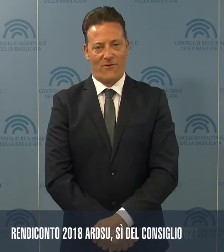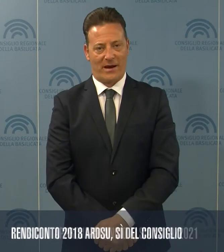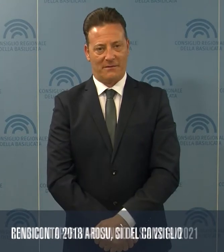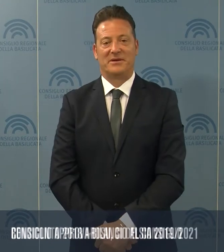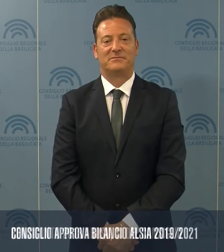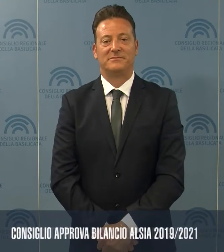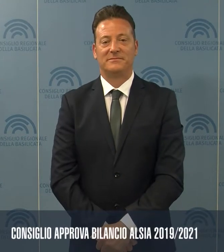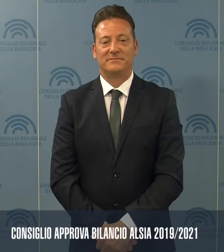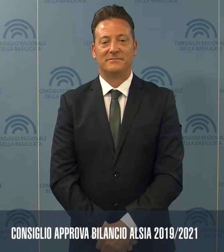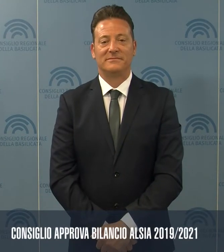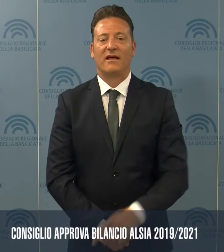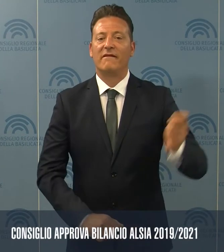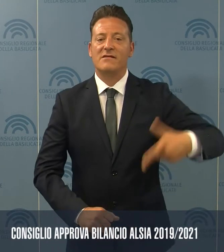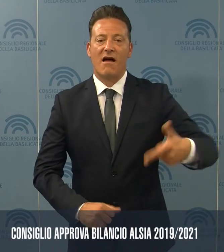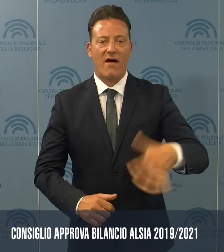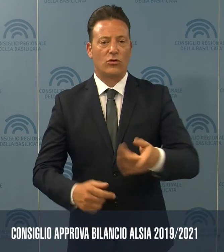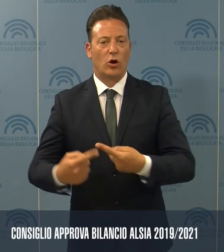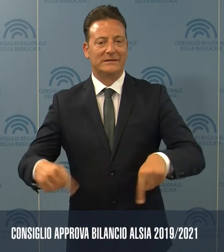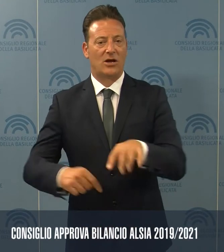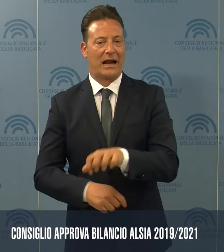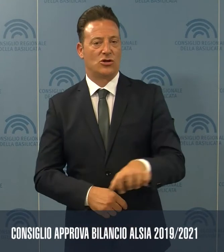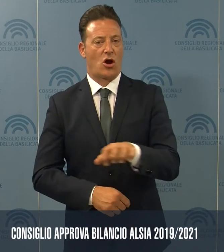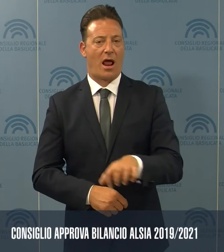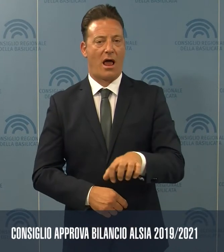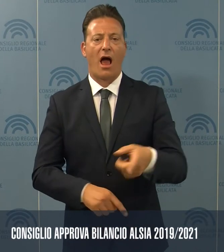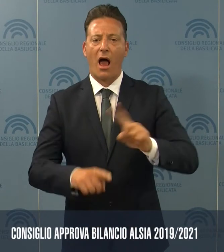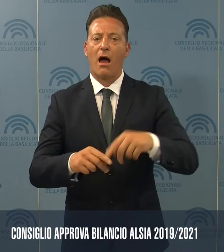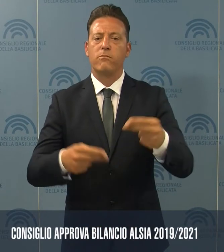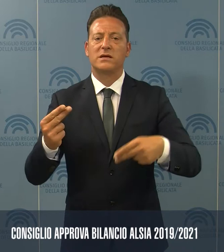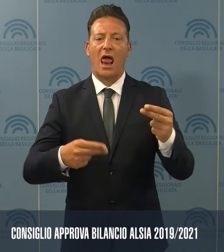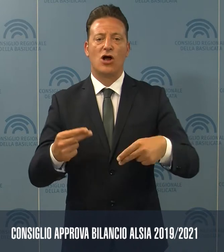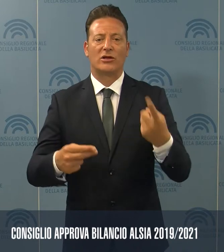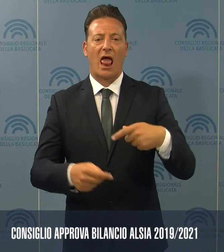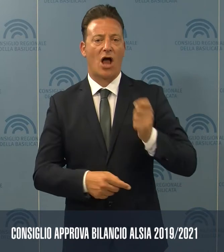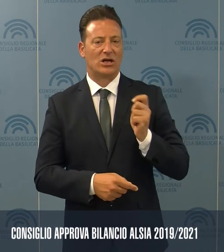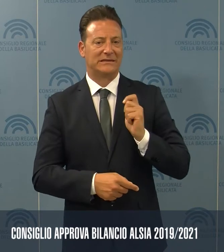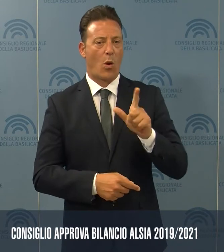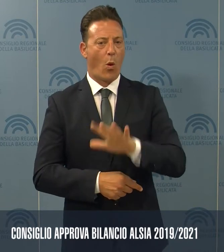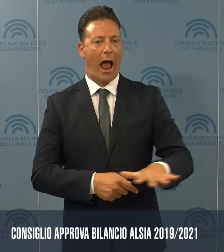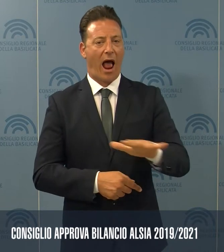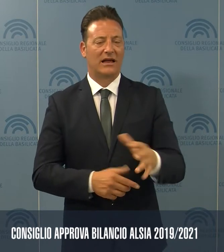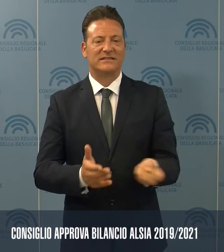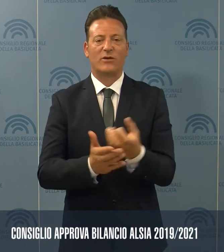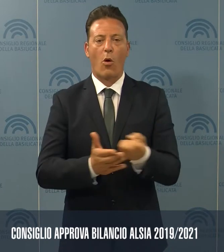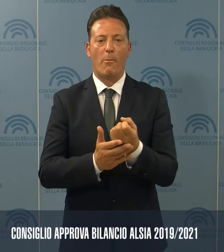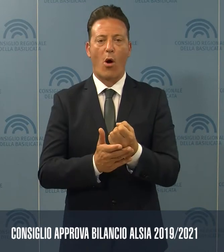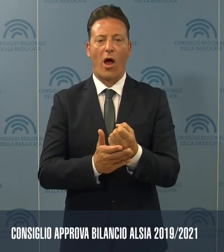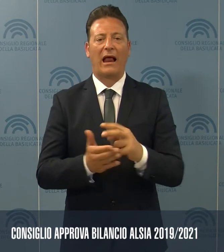Via libera dal Consiglio regionale e anche al bilancio dell'Agenzia Lucana di sviluppo e innovazione in